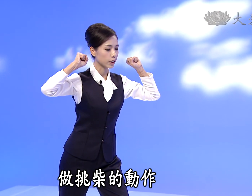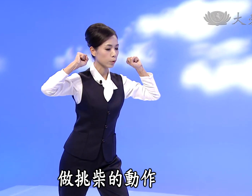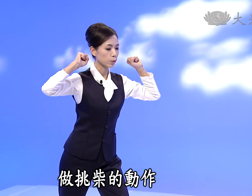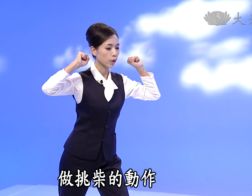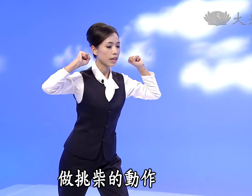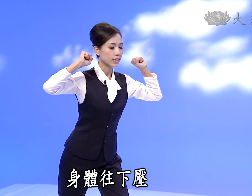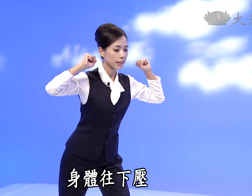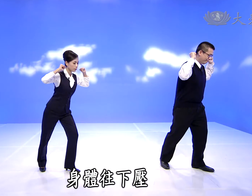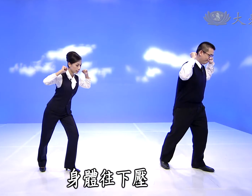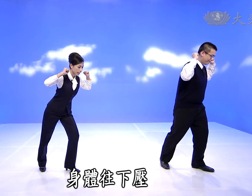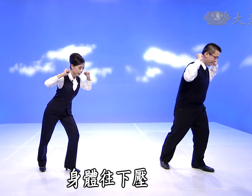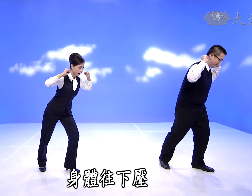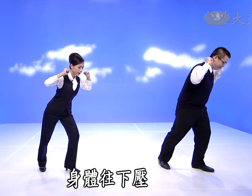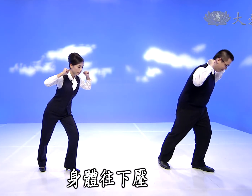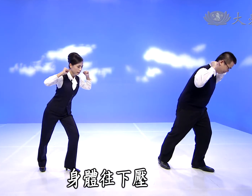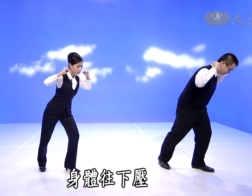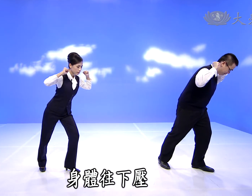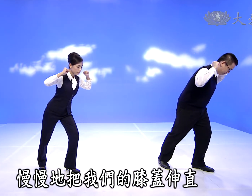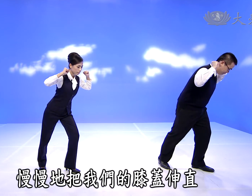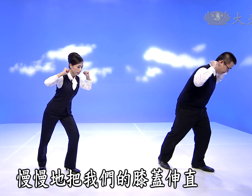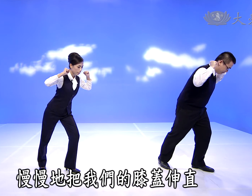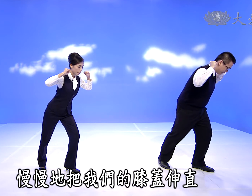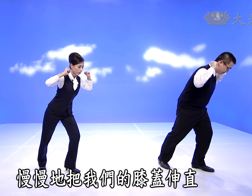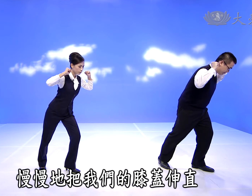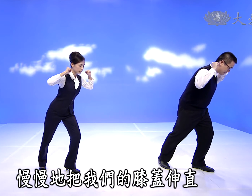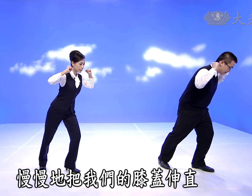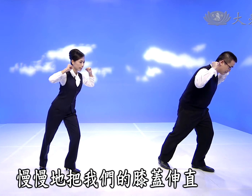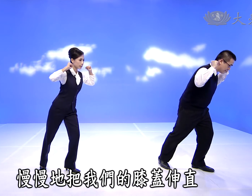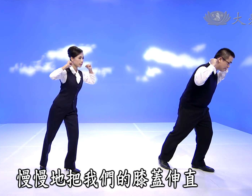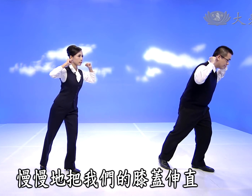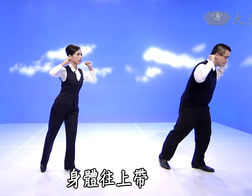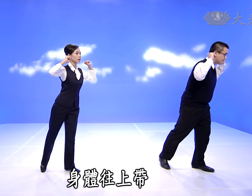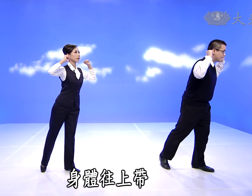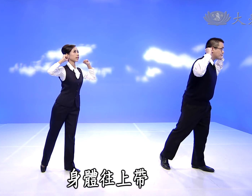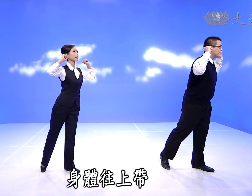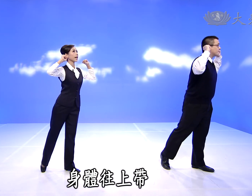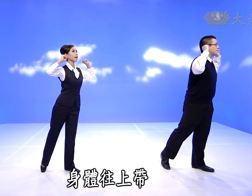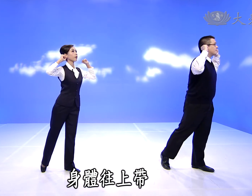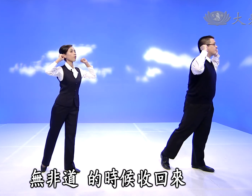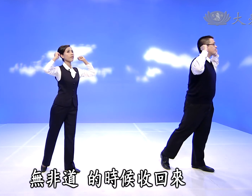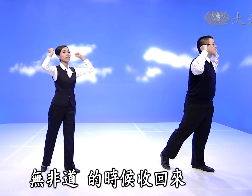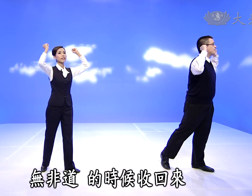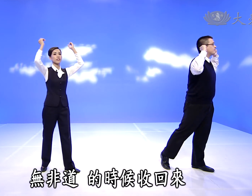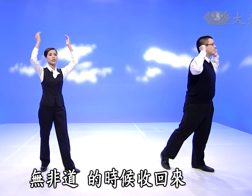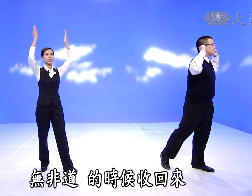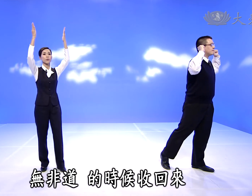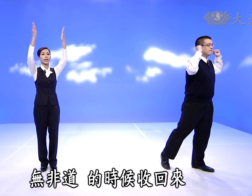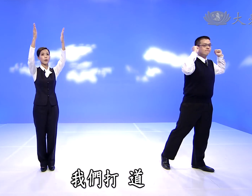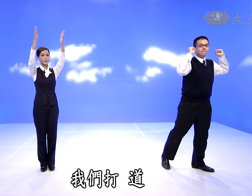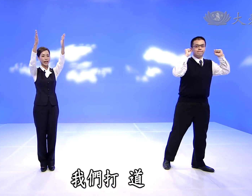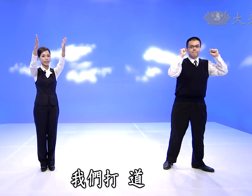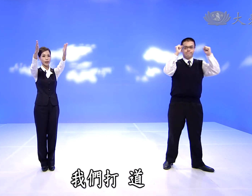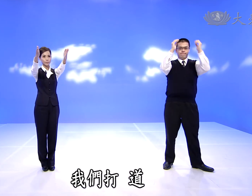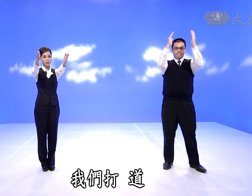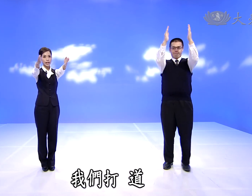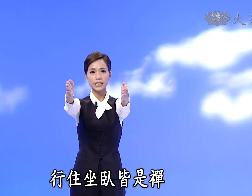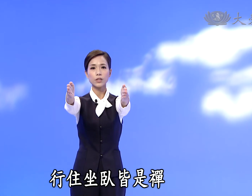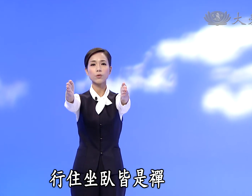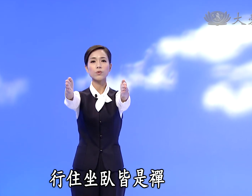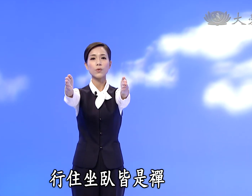动作身体往下压慢慢地把我们的膝盖伸直身体往上带无飞到的时候收回来我们打到行柱坐卧